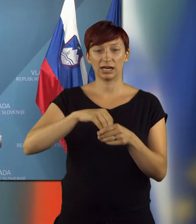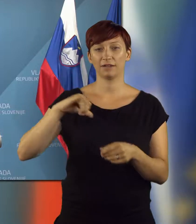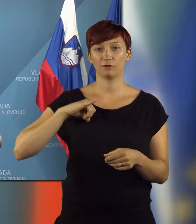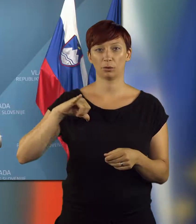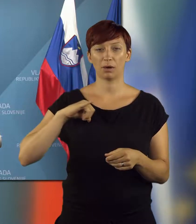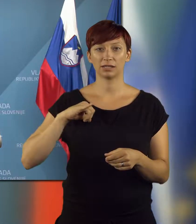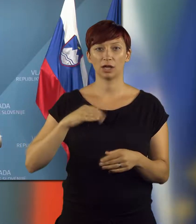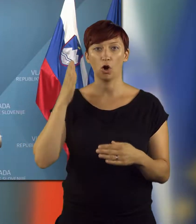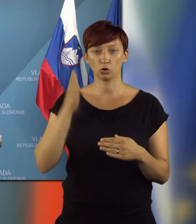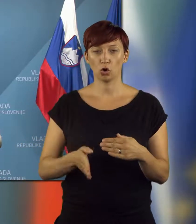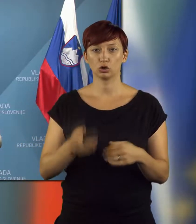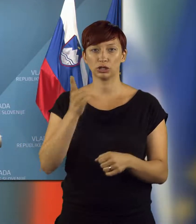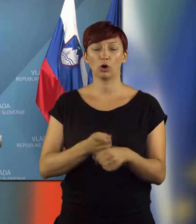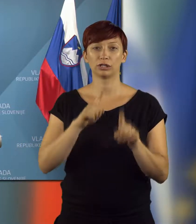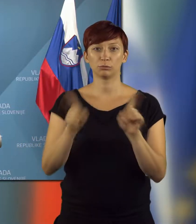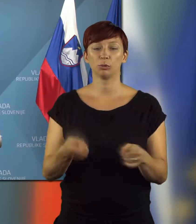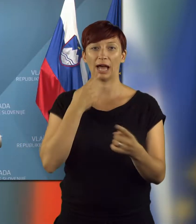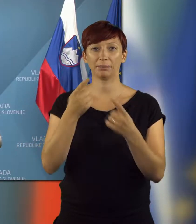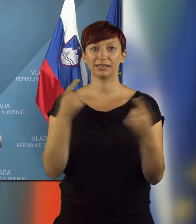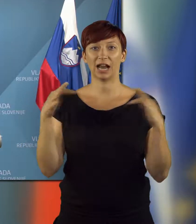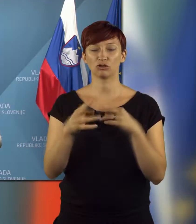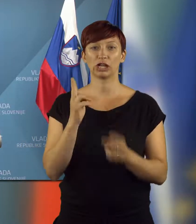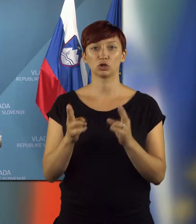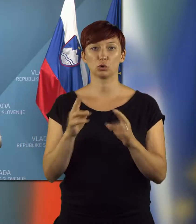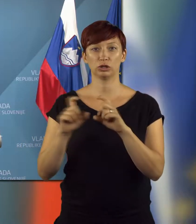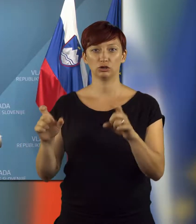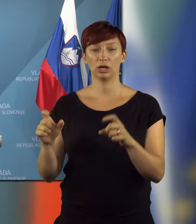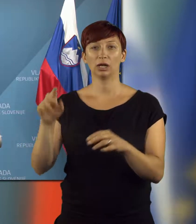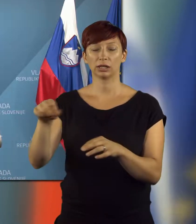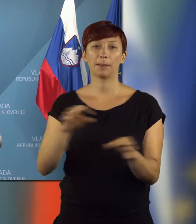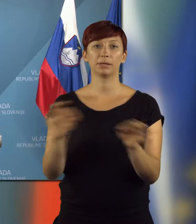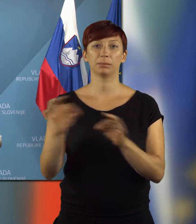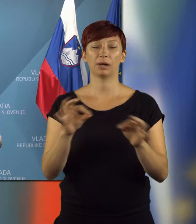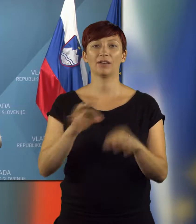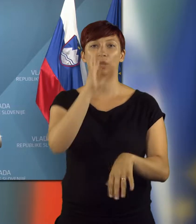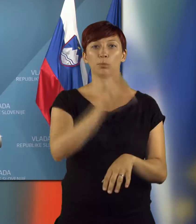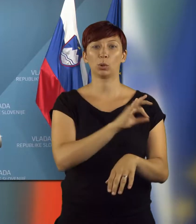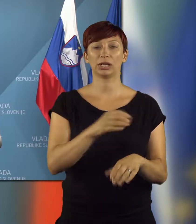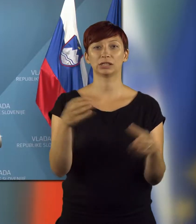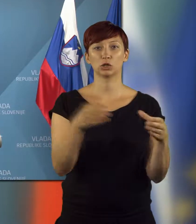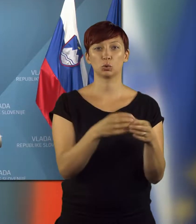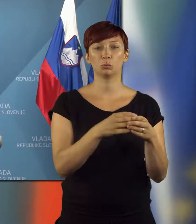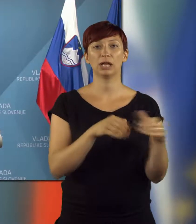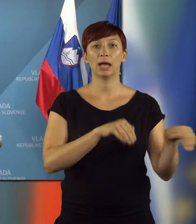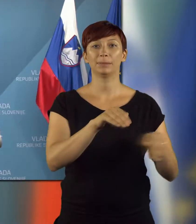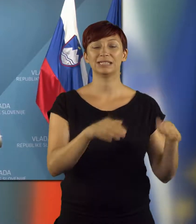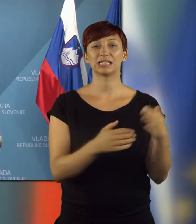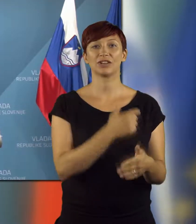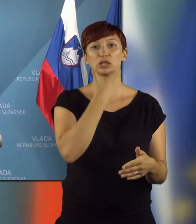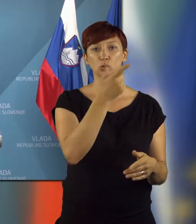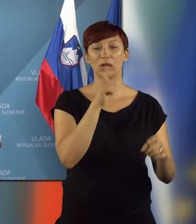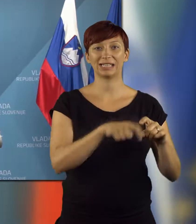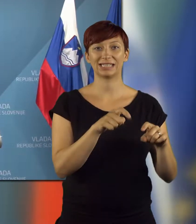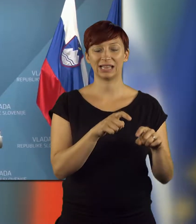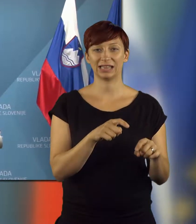informacijo o končni razhodbi arbitražnega sodišča, ki ga je pripravila projektna enota ministrstva za zunanje